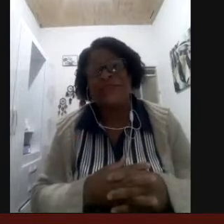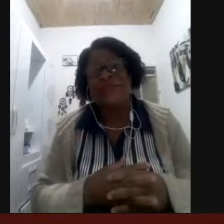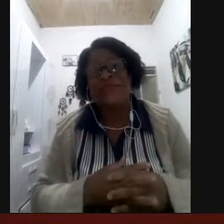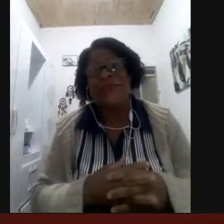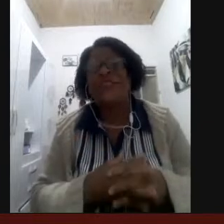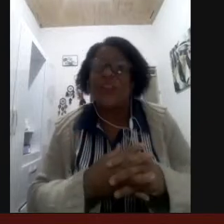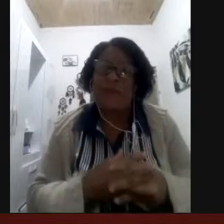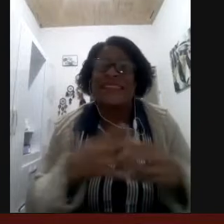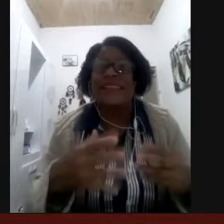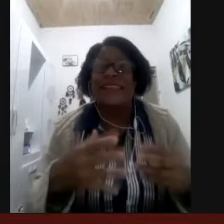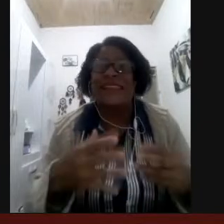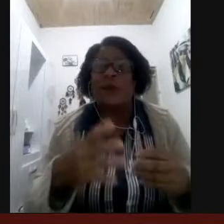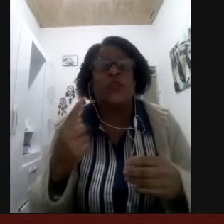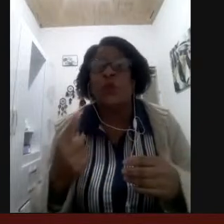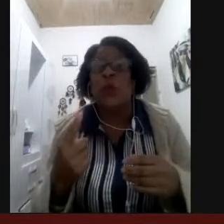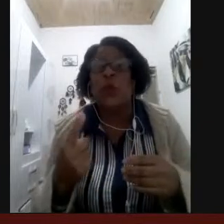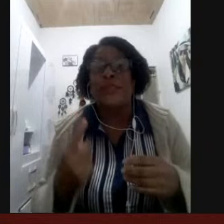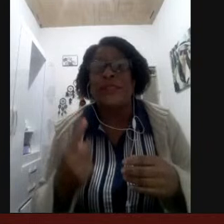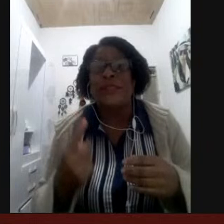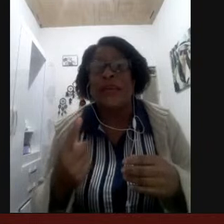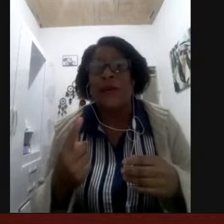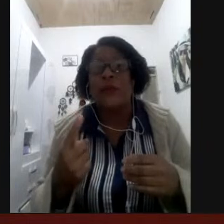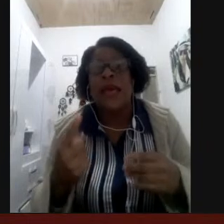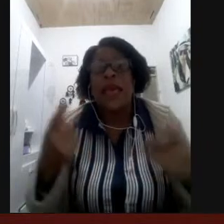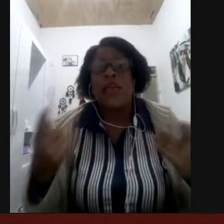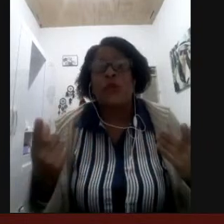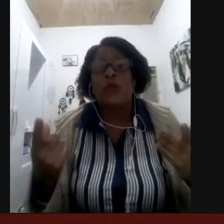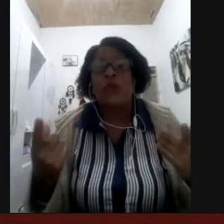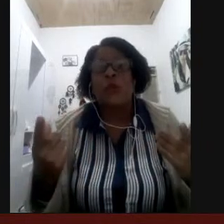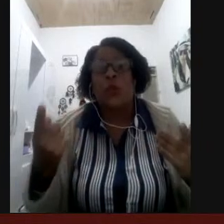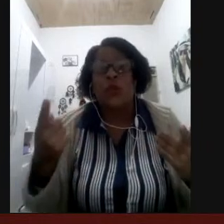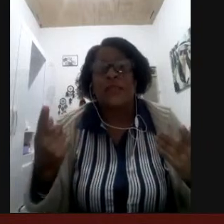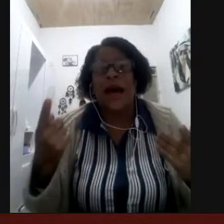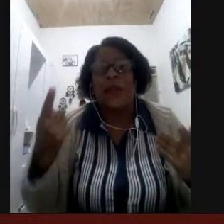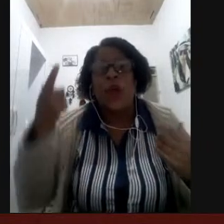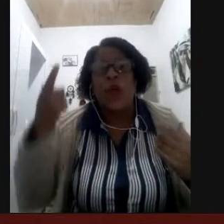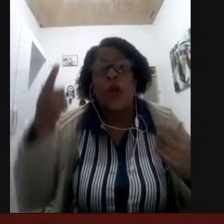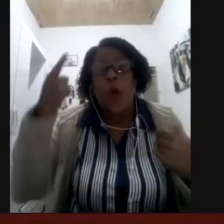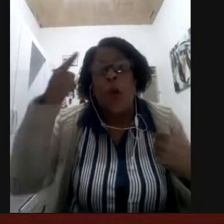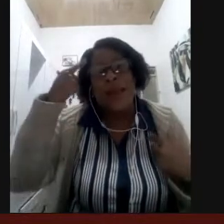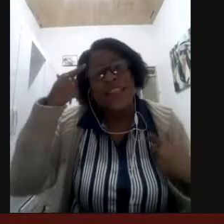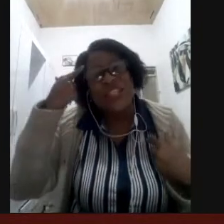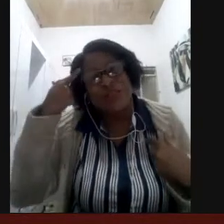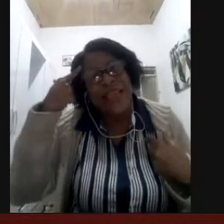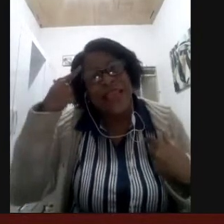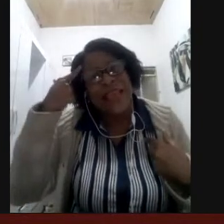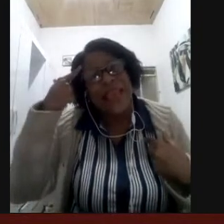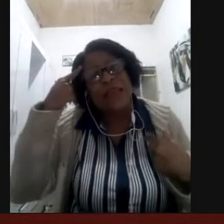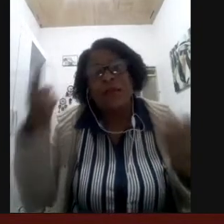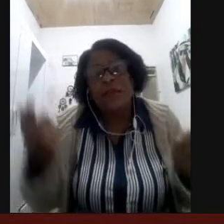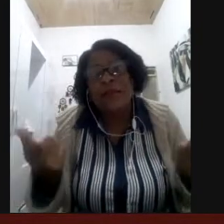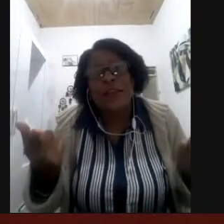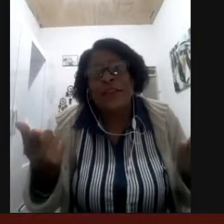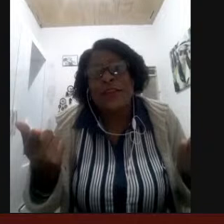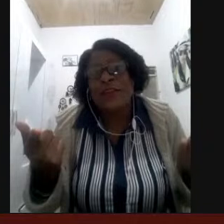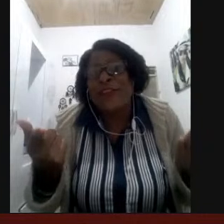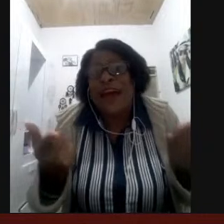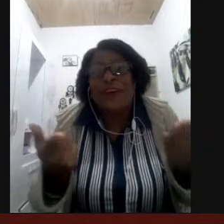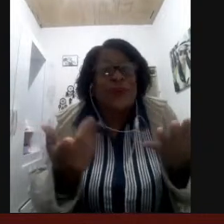de alfabetização desse surdo com 12 anos e o surdo com 12 anos o cognitivo dele já foi